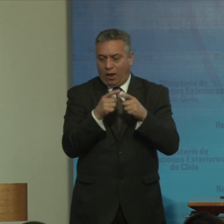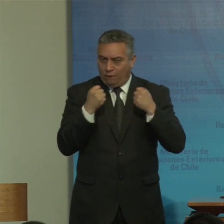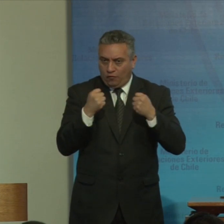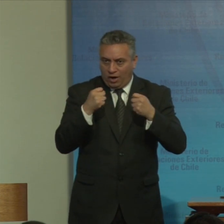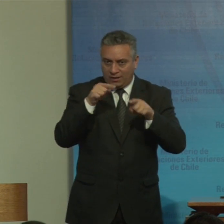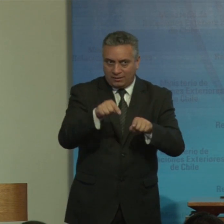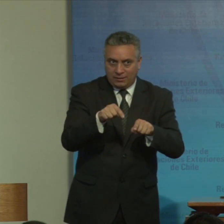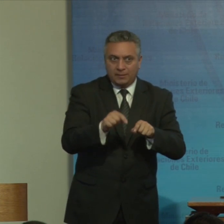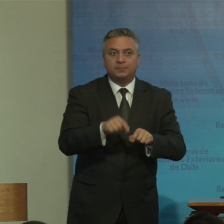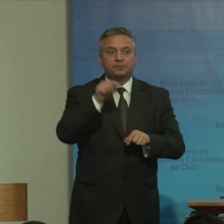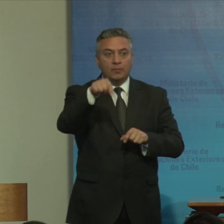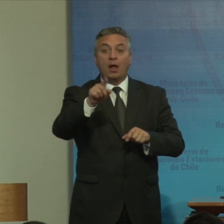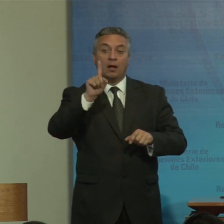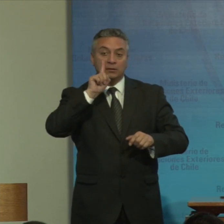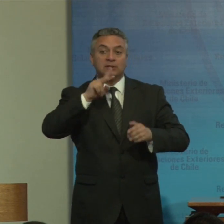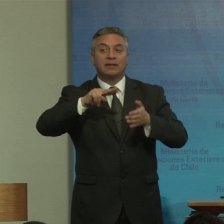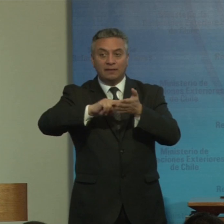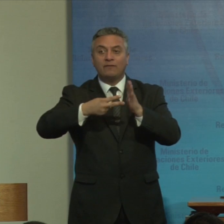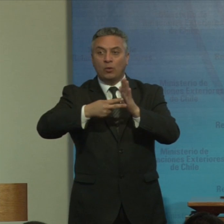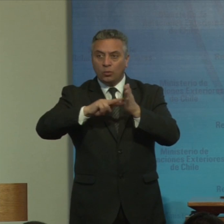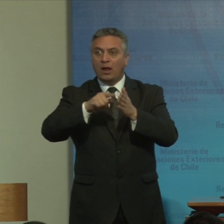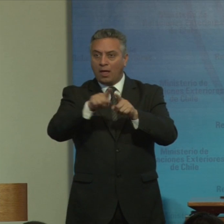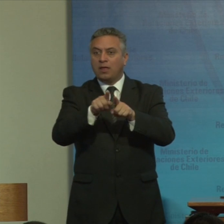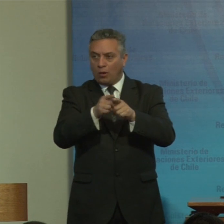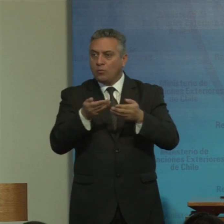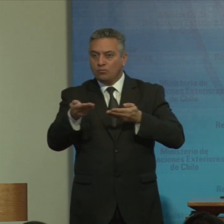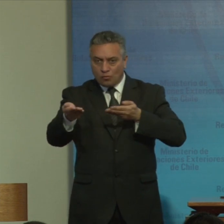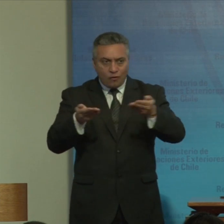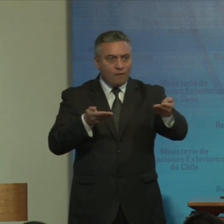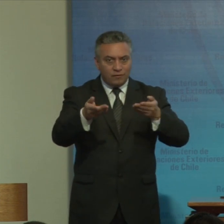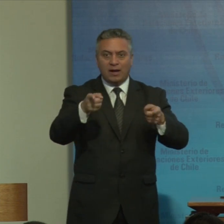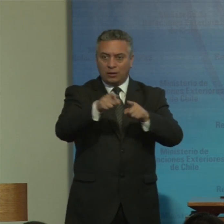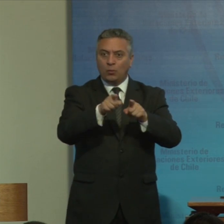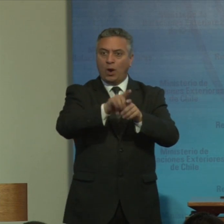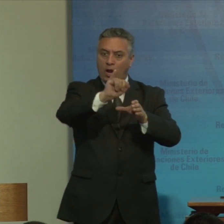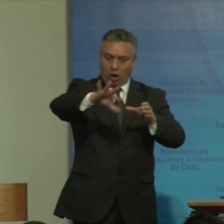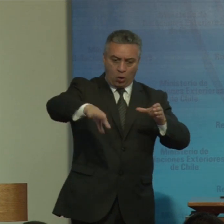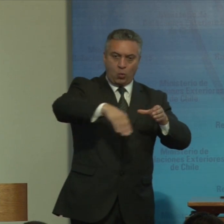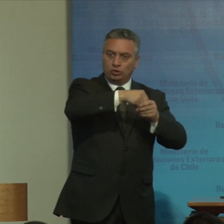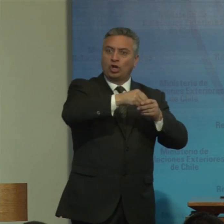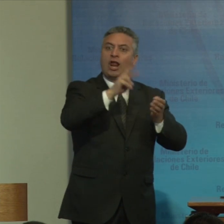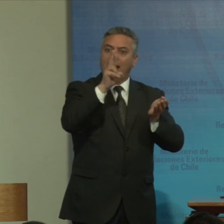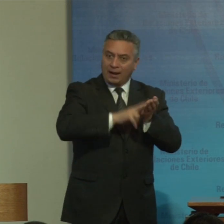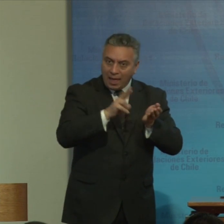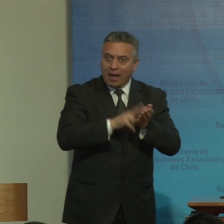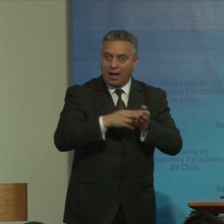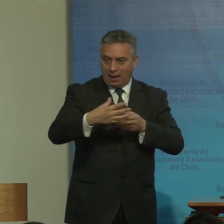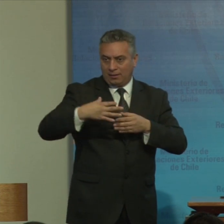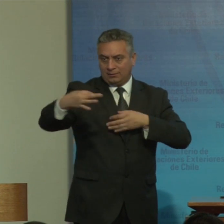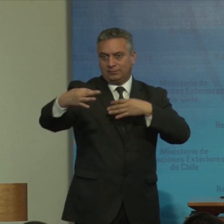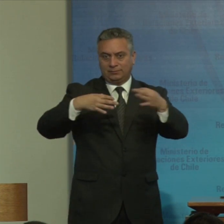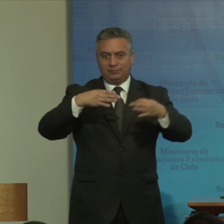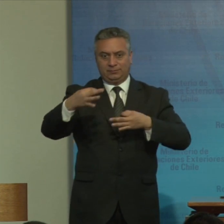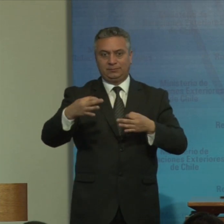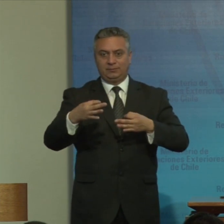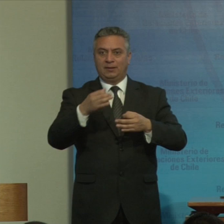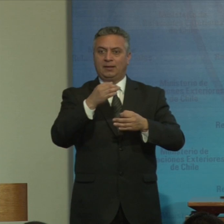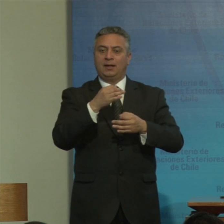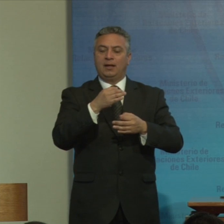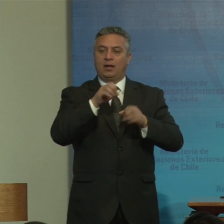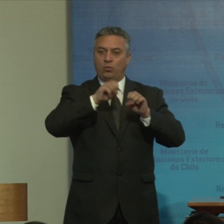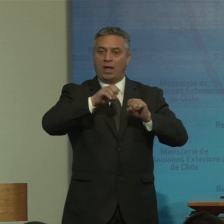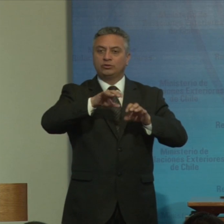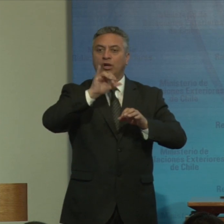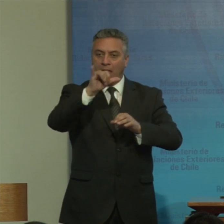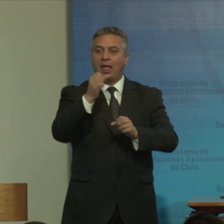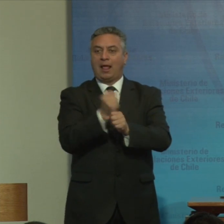dificultades en mover también hacia inclusión real en ámbitos de educación y laboral y por último la